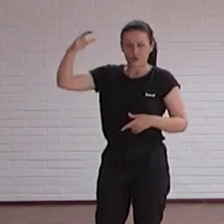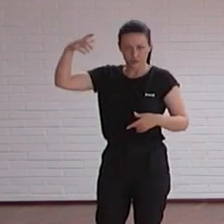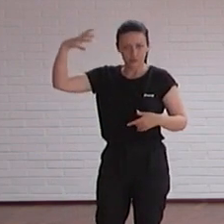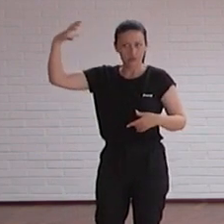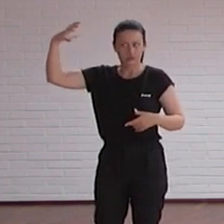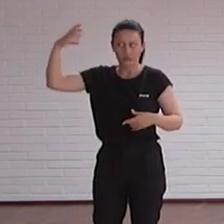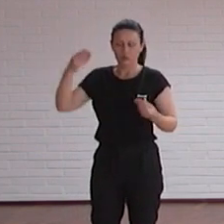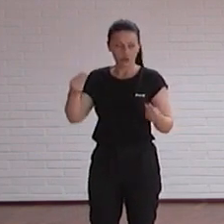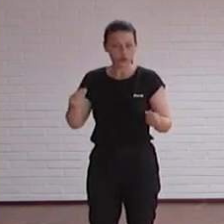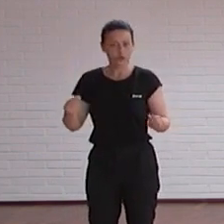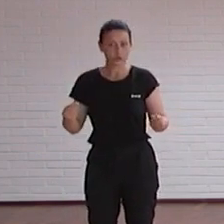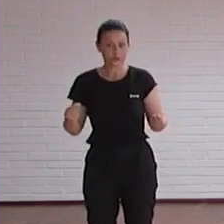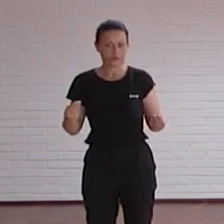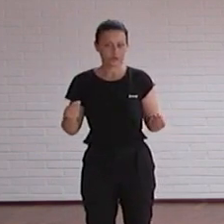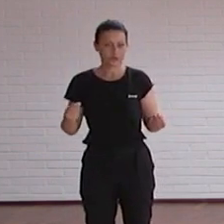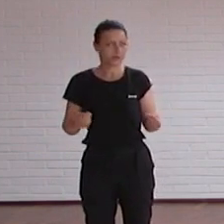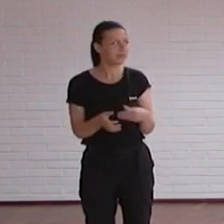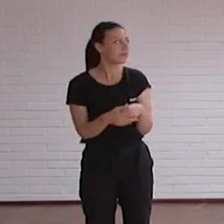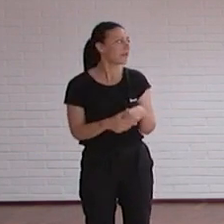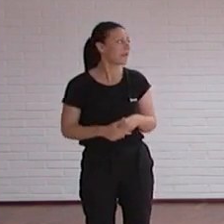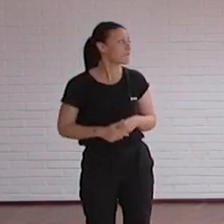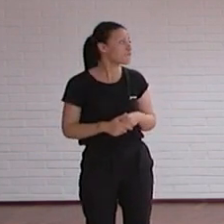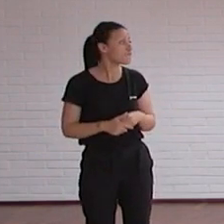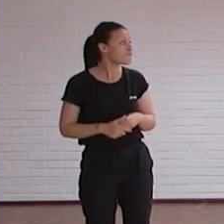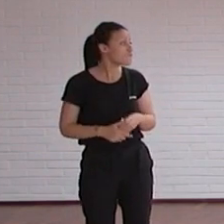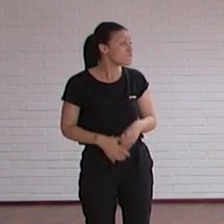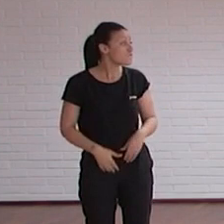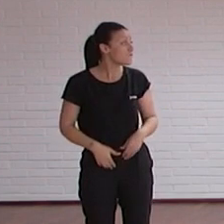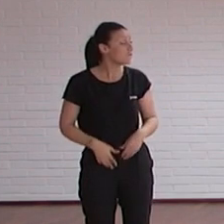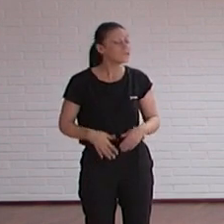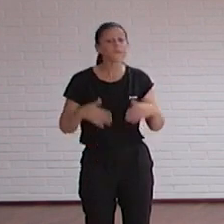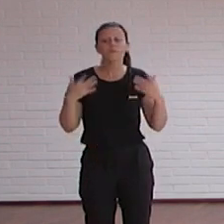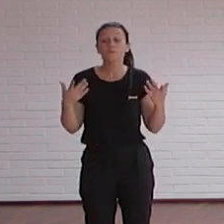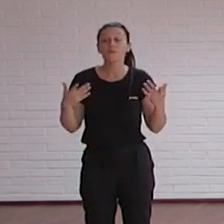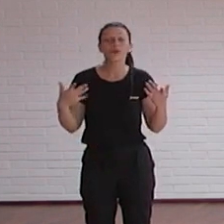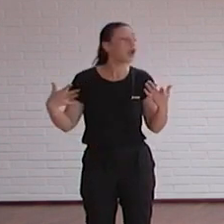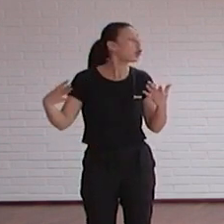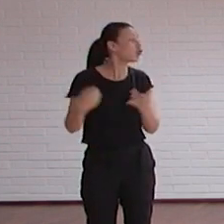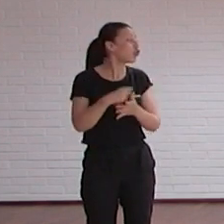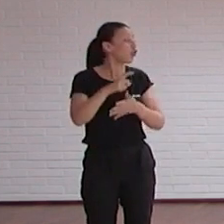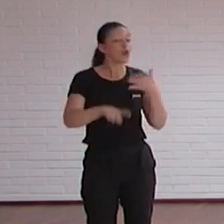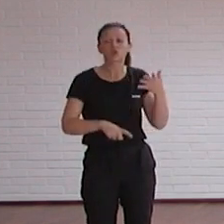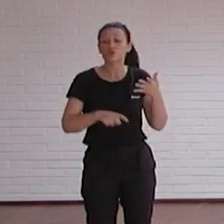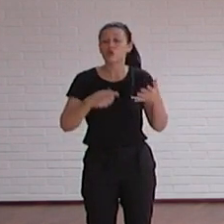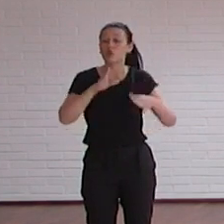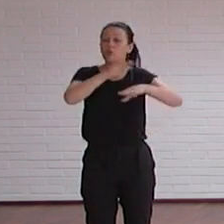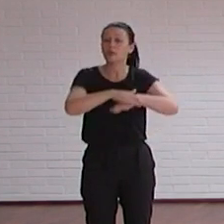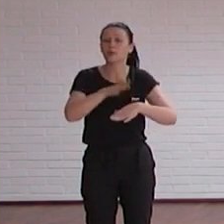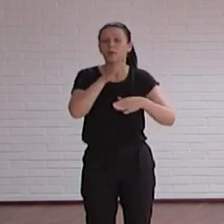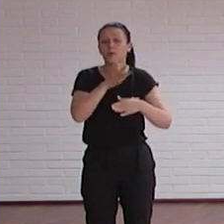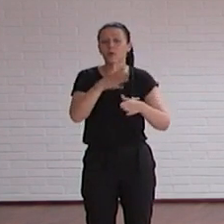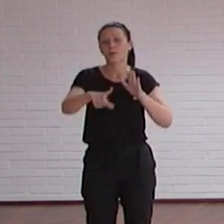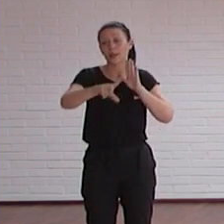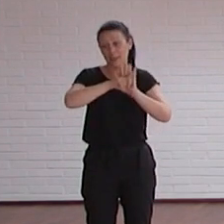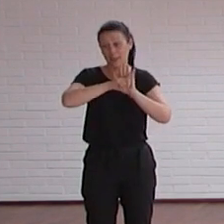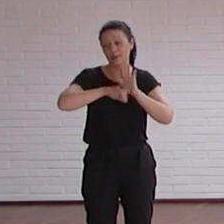situaciones de poca luz, etc. Entonces, muchos ejemplos. ¿Vale? ¿Por qué tenemos que cumplir todo esto? Porque hay una legislación que nos